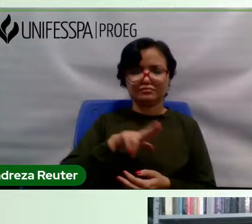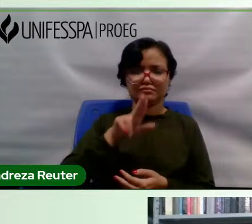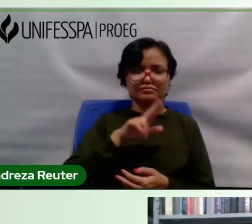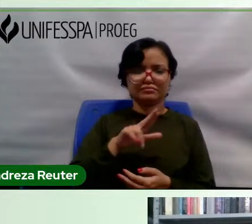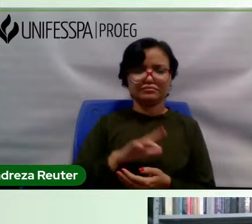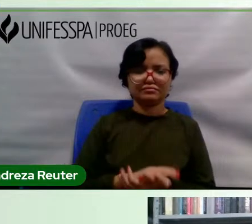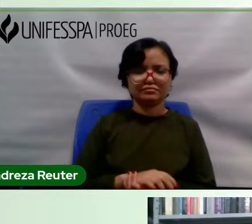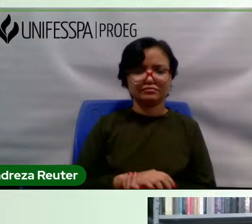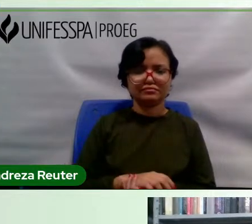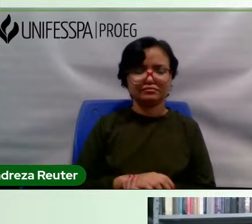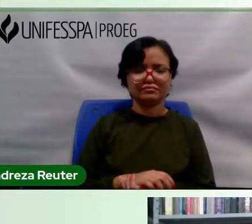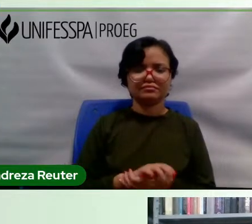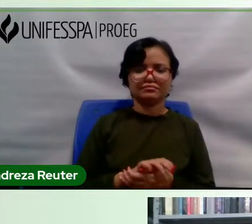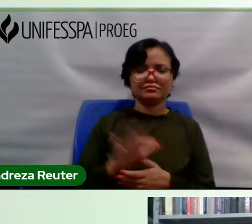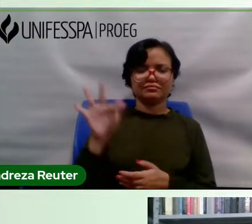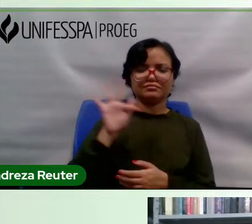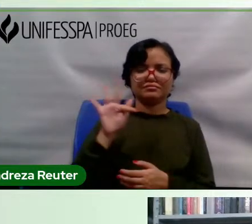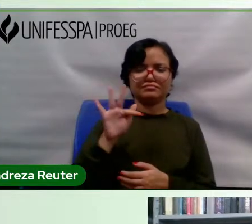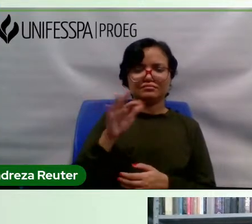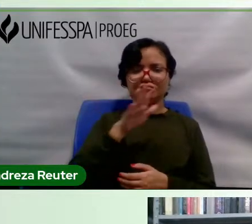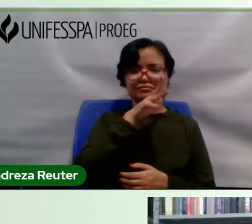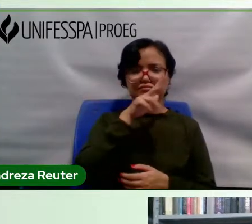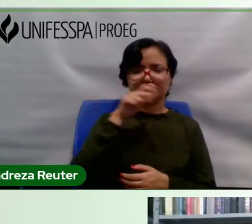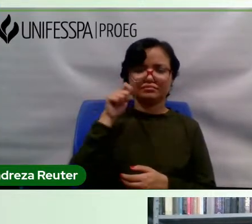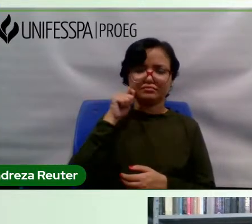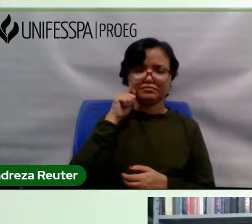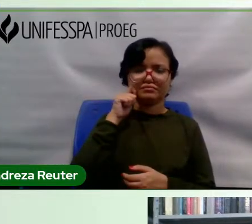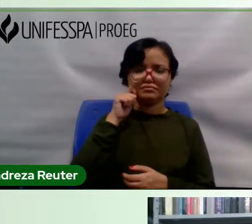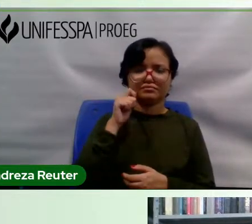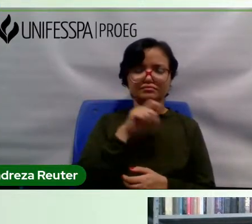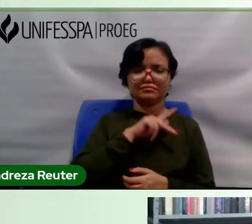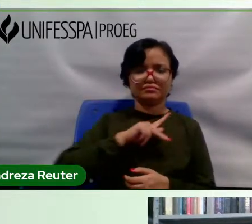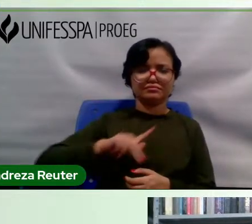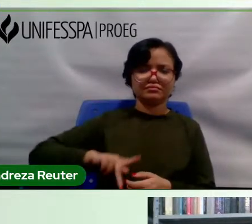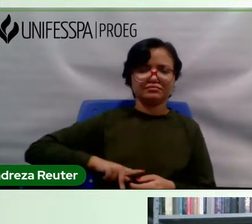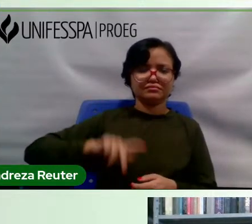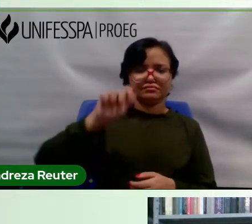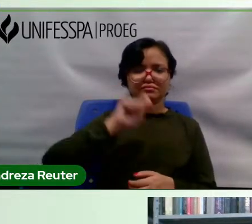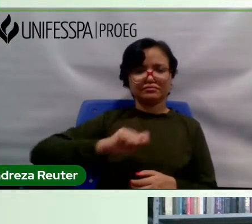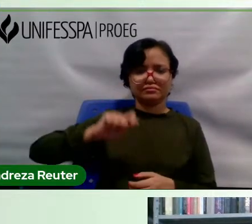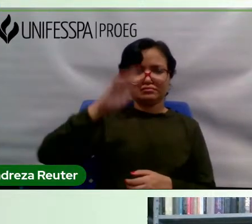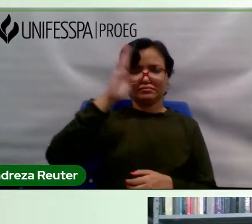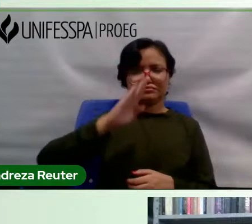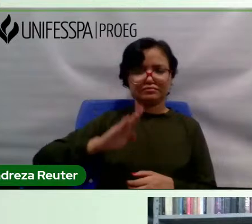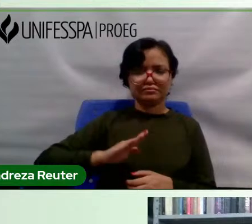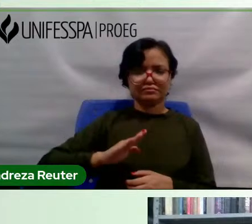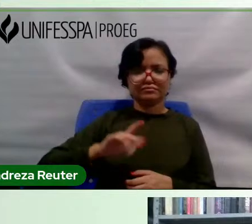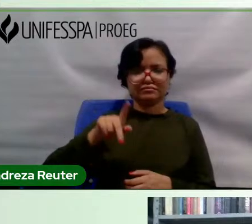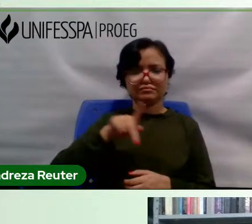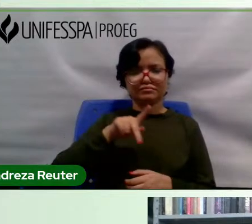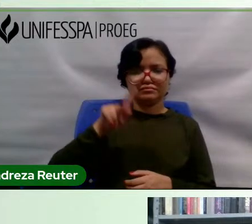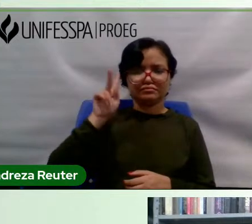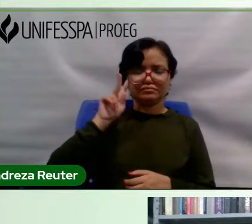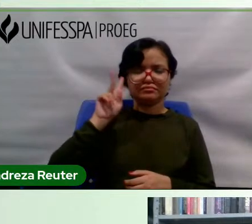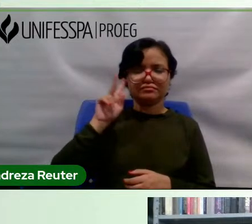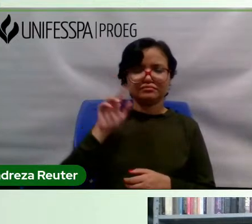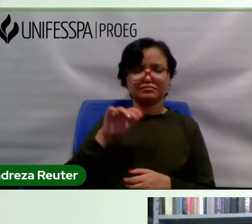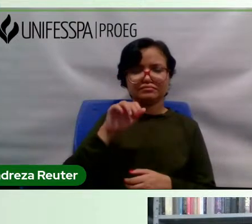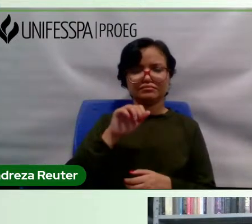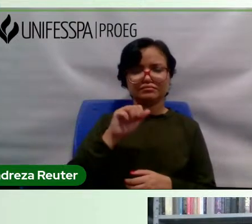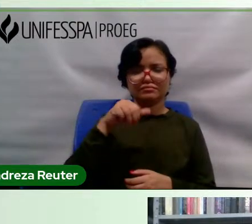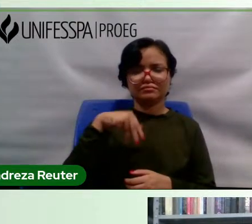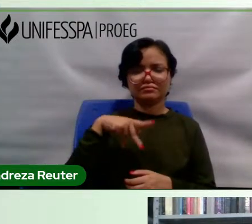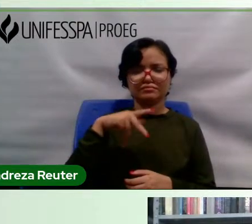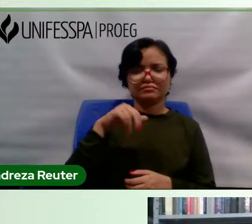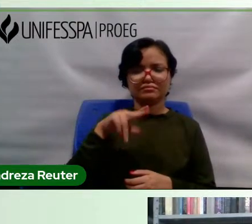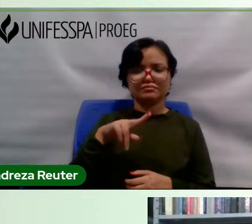foi presidente da Associação Nacional dos Professores de História, da ANPU, Pará, em duas gestões, foi